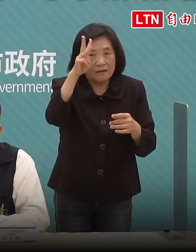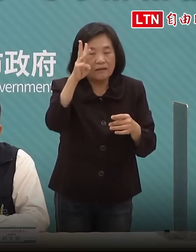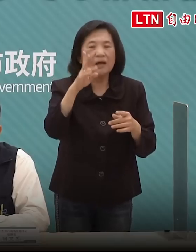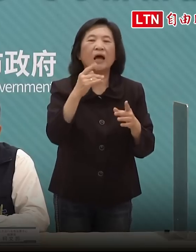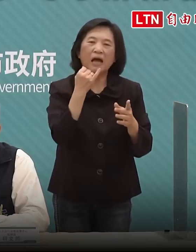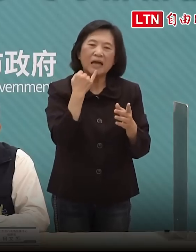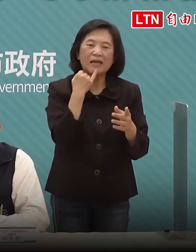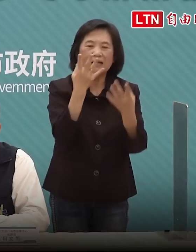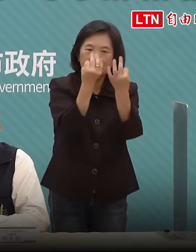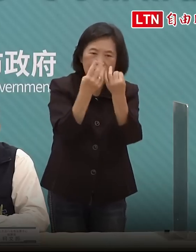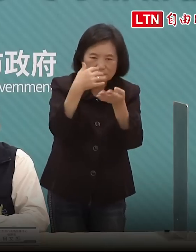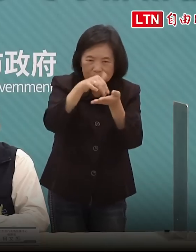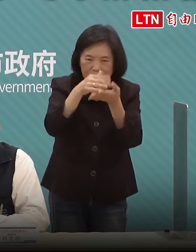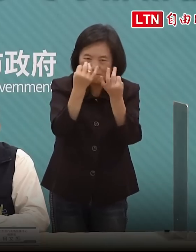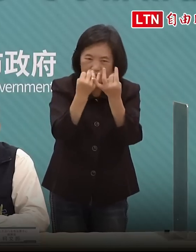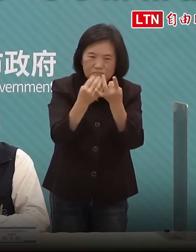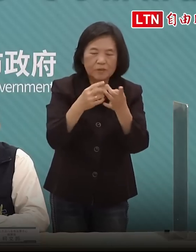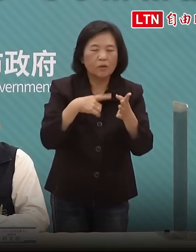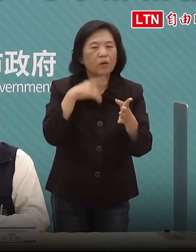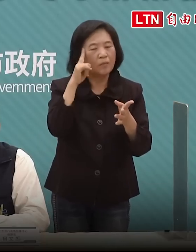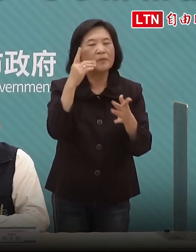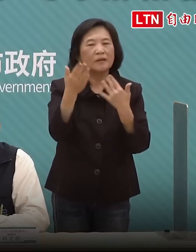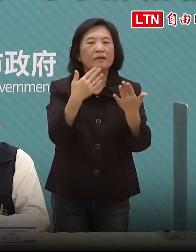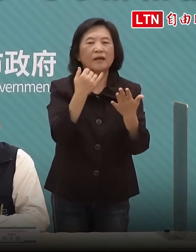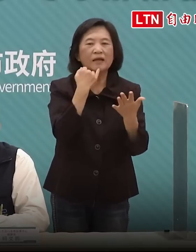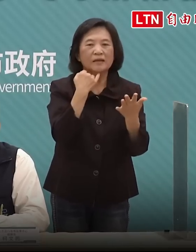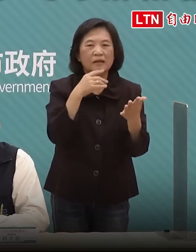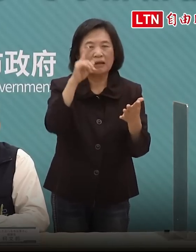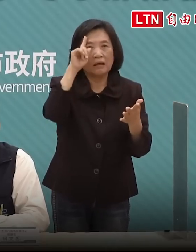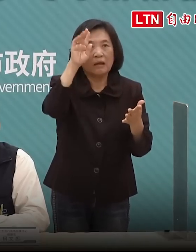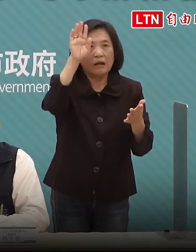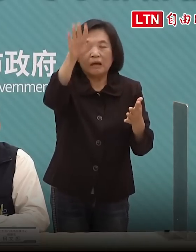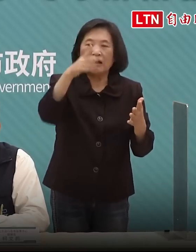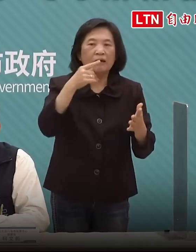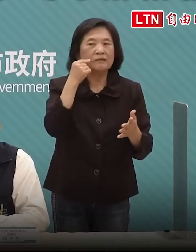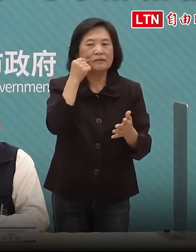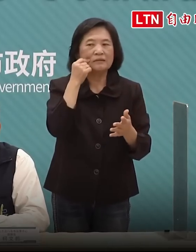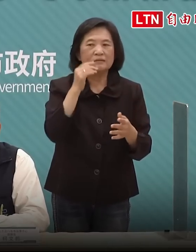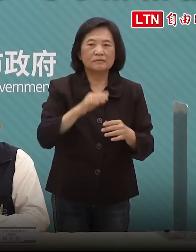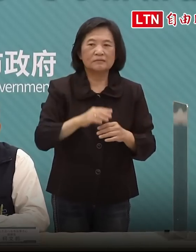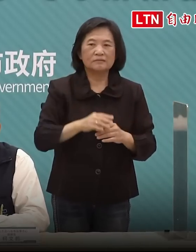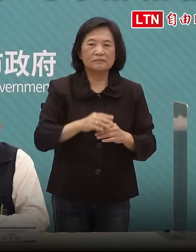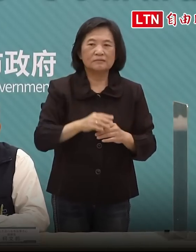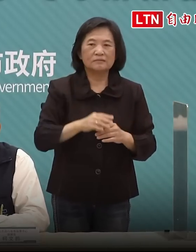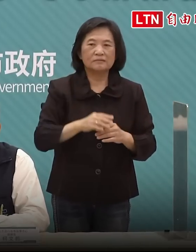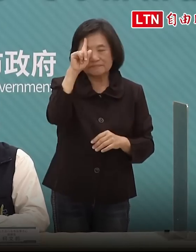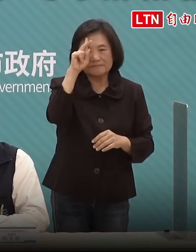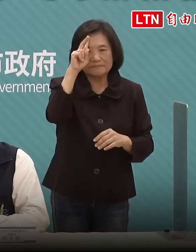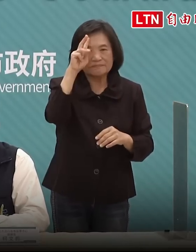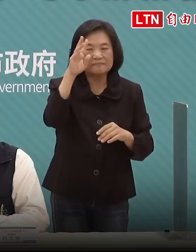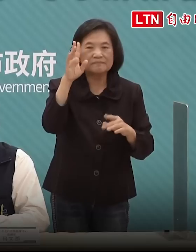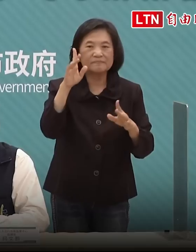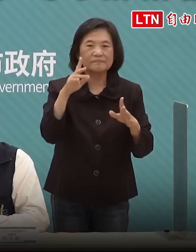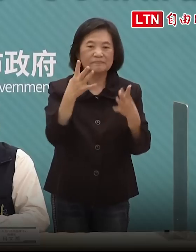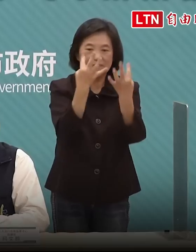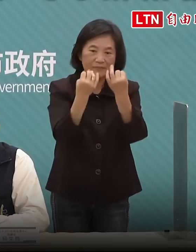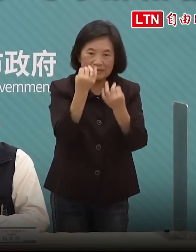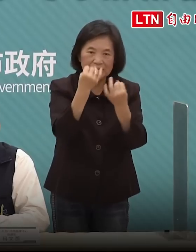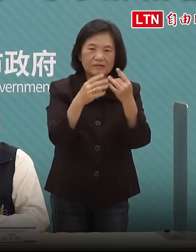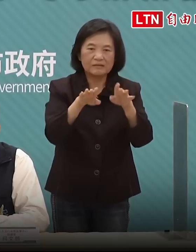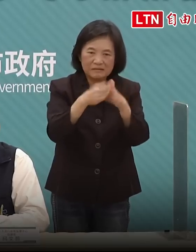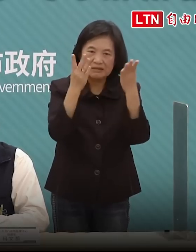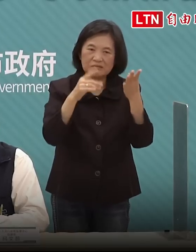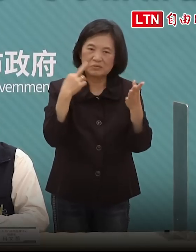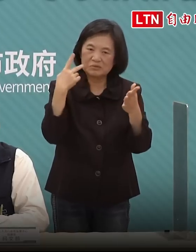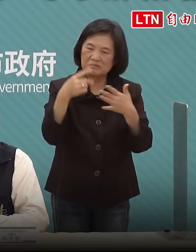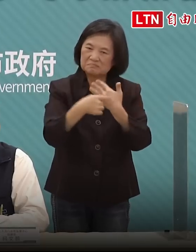因為數學模型會比較比較精確問題是我認為再過幾天我們那個數字本身該是不